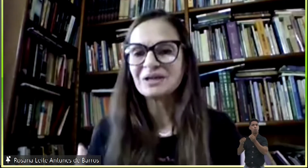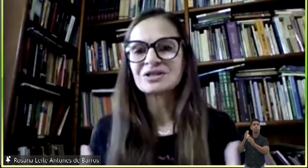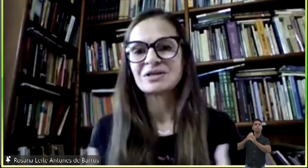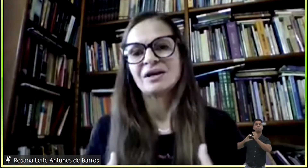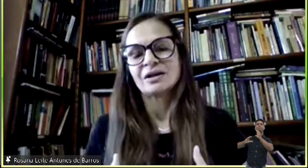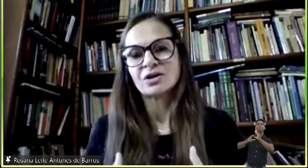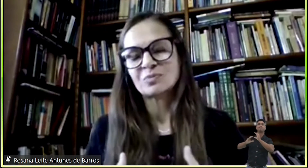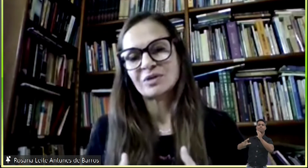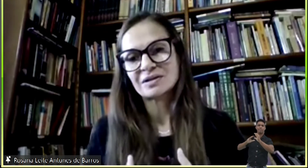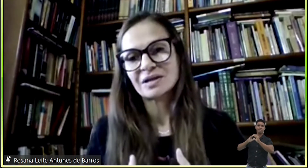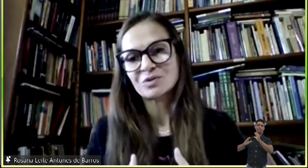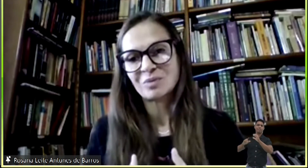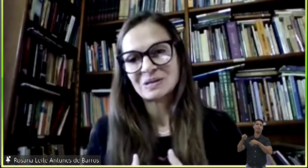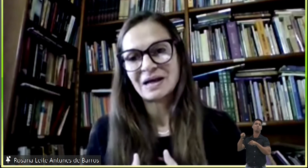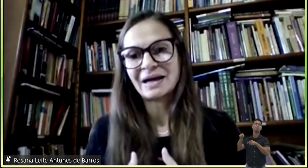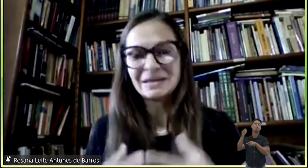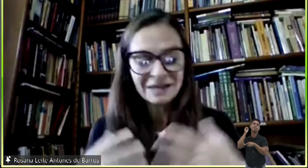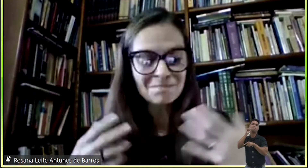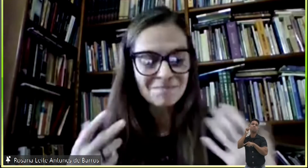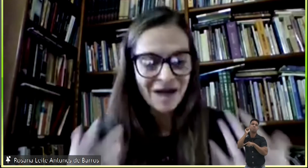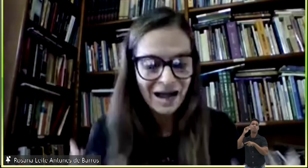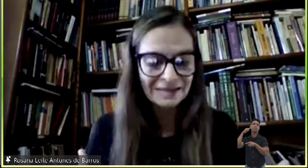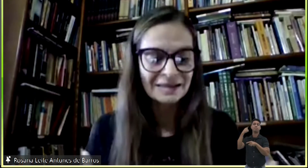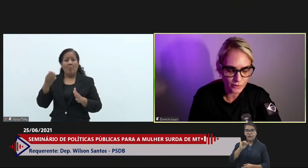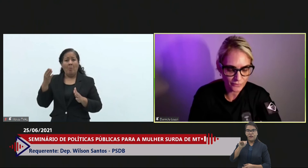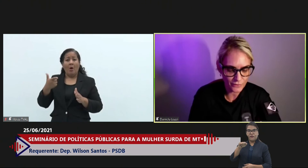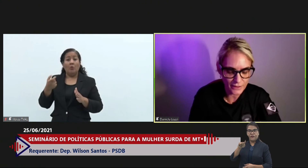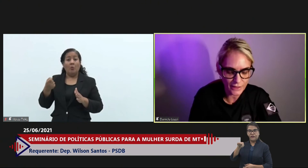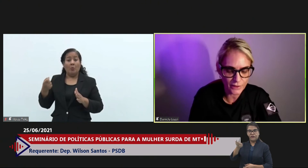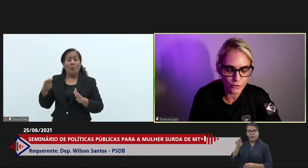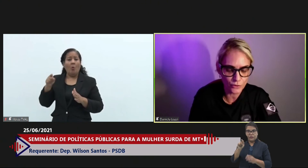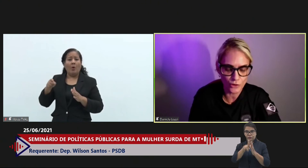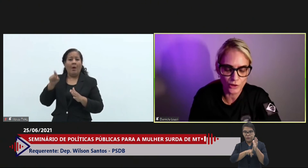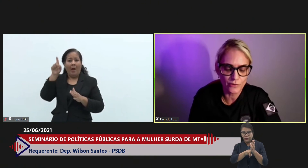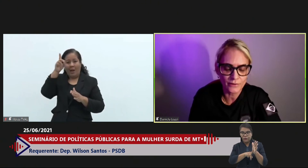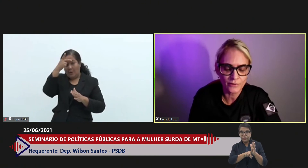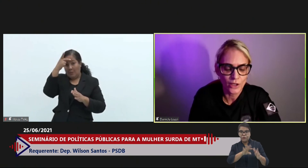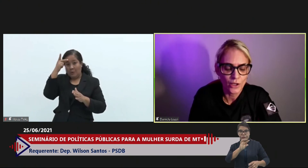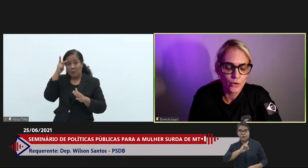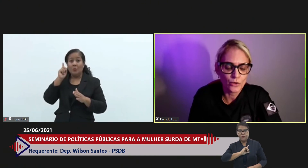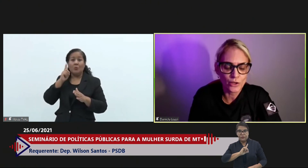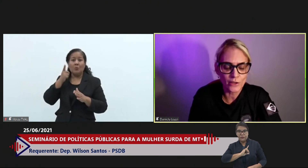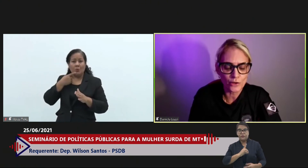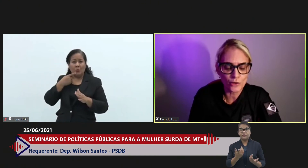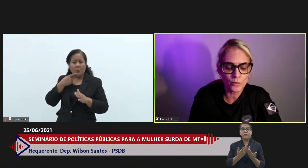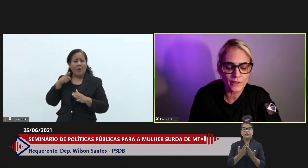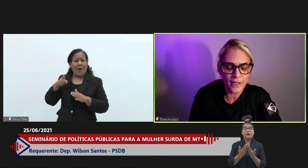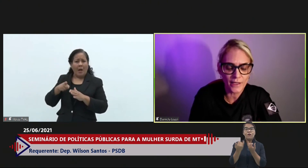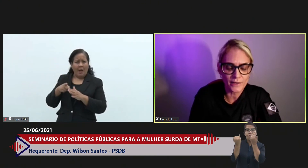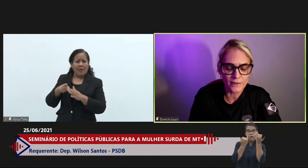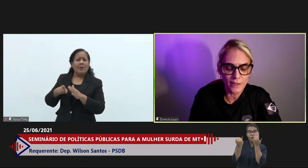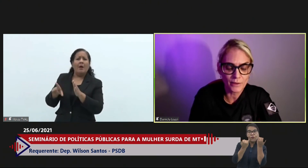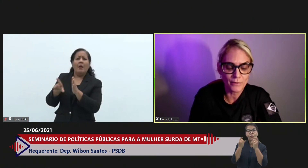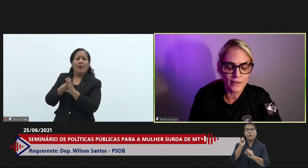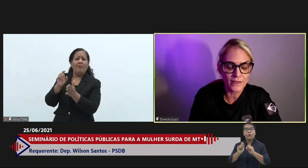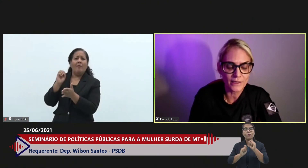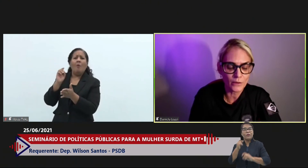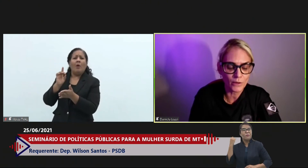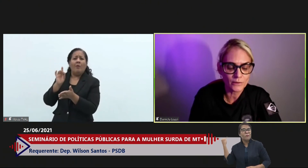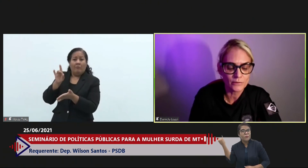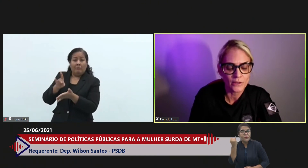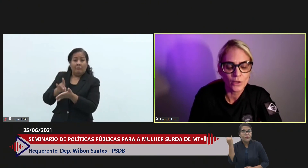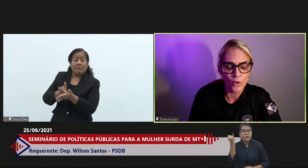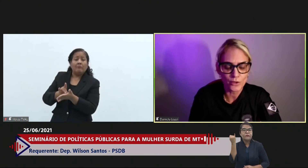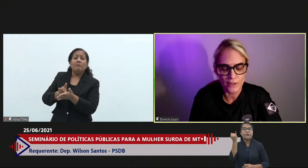Realmente nós precisamos pensar ainda mais. A investigadora de polícia destacou a importância das campanhas de